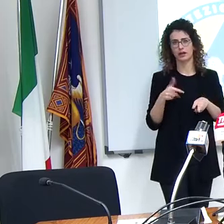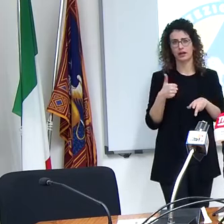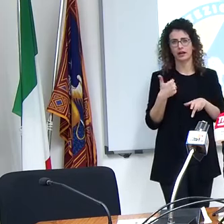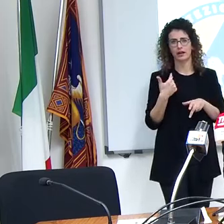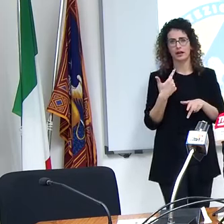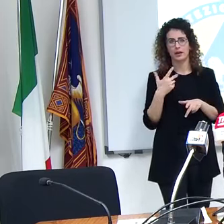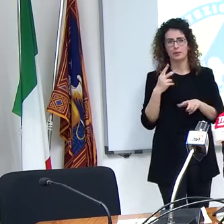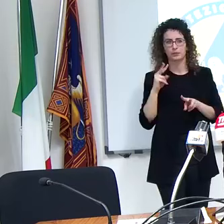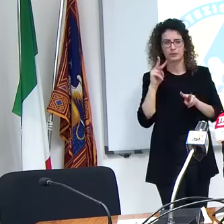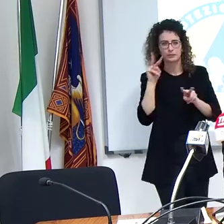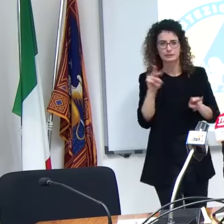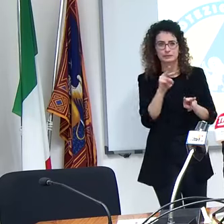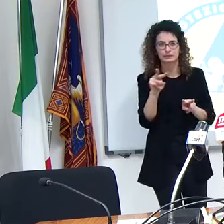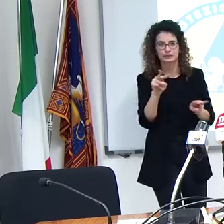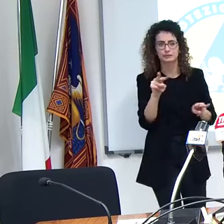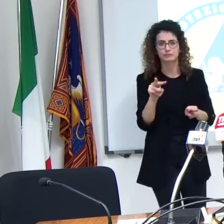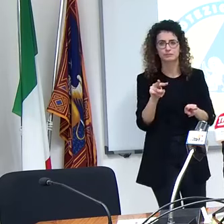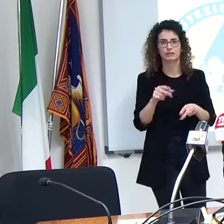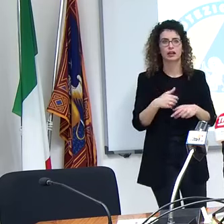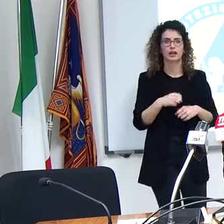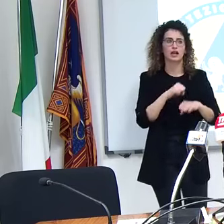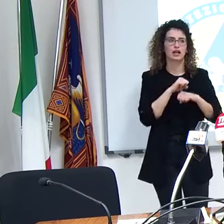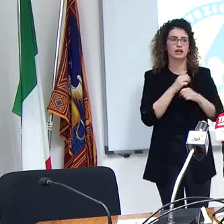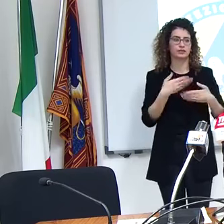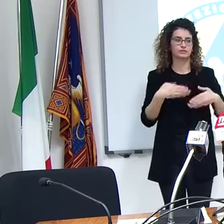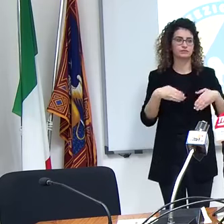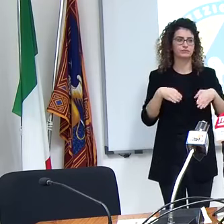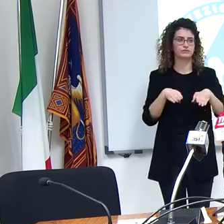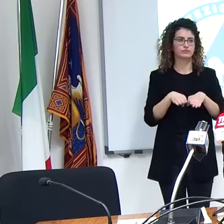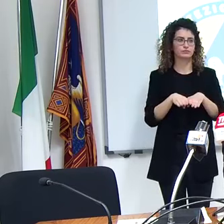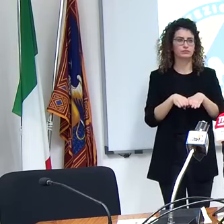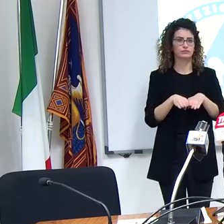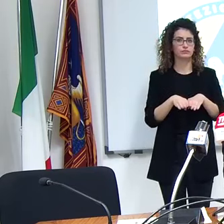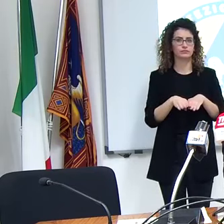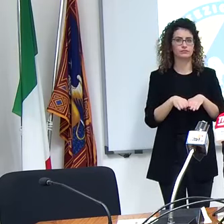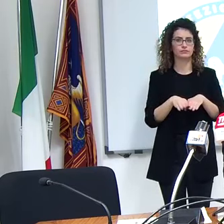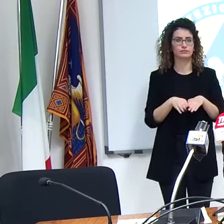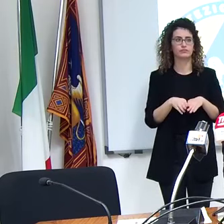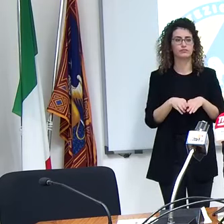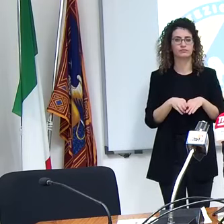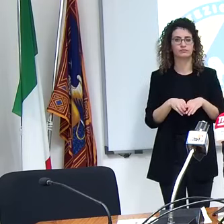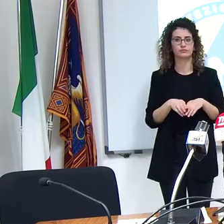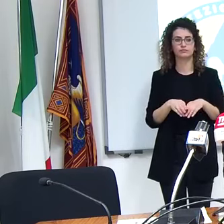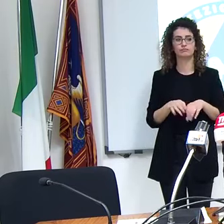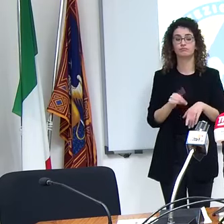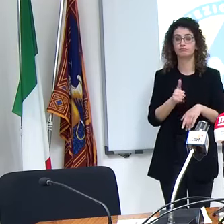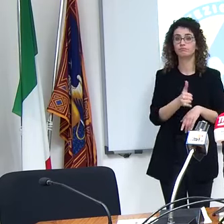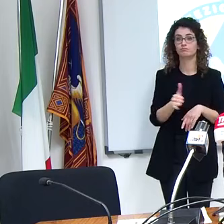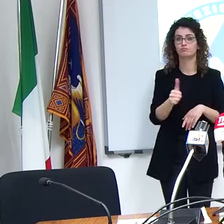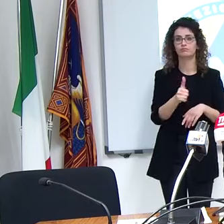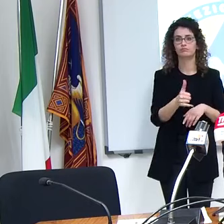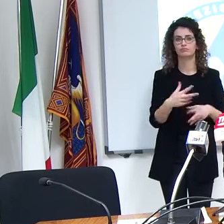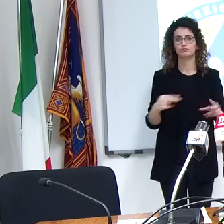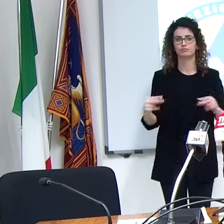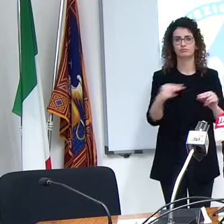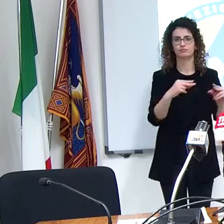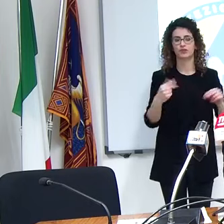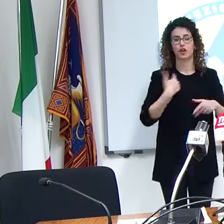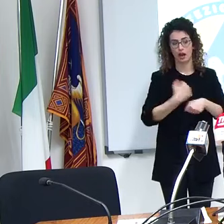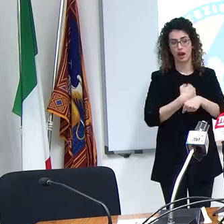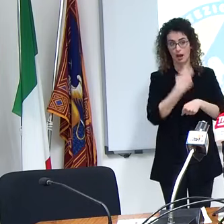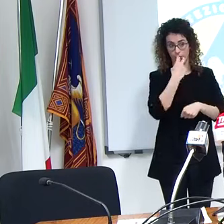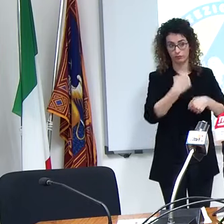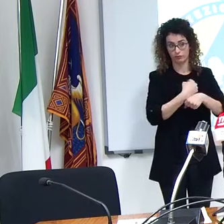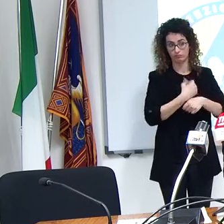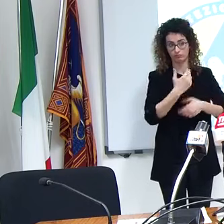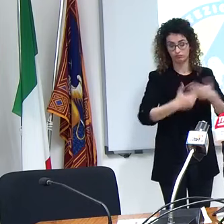è più direi che possiamo chiudere qua è avvocato volvino c'è molto lavoro diciamo